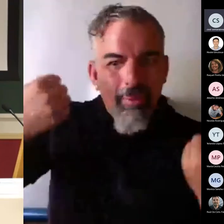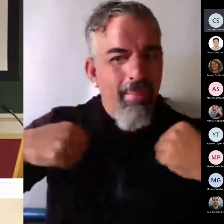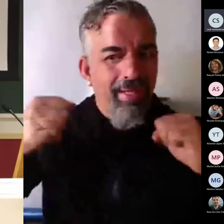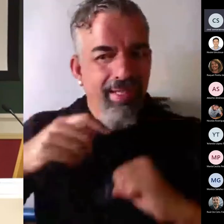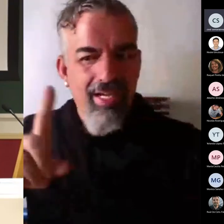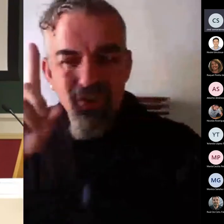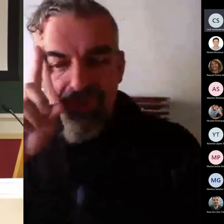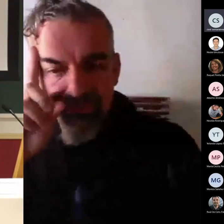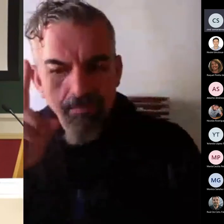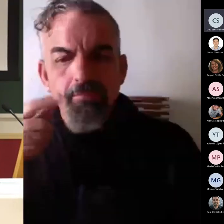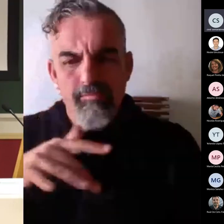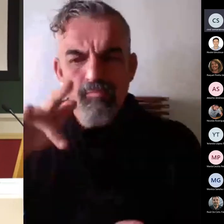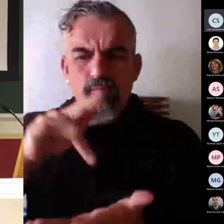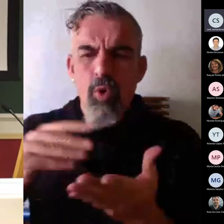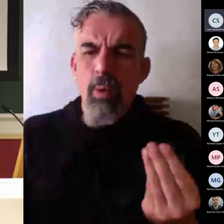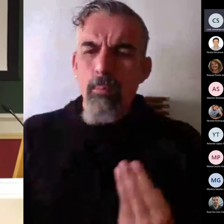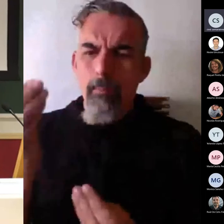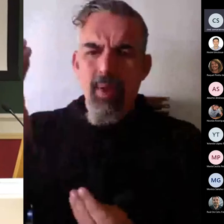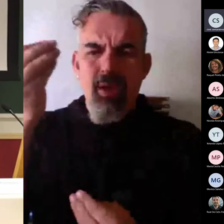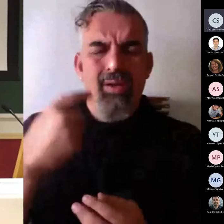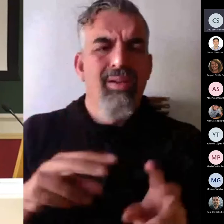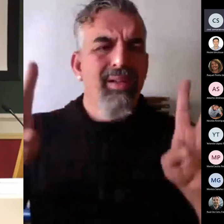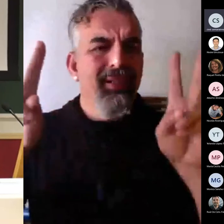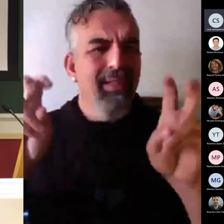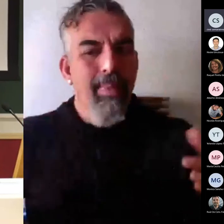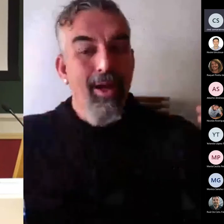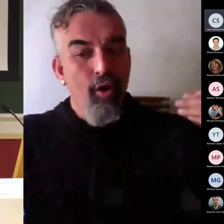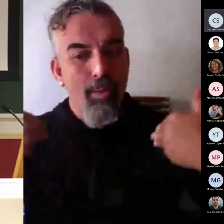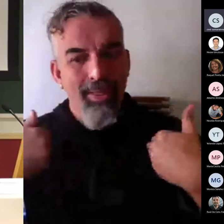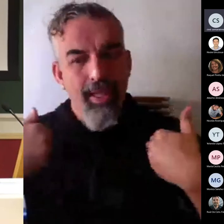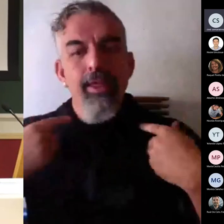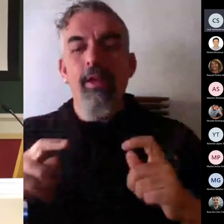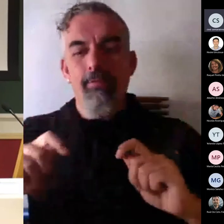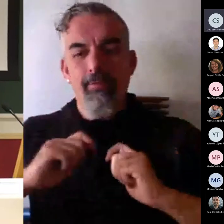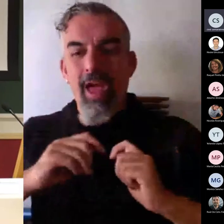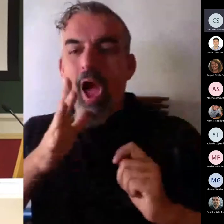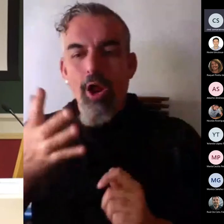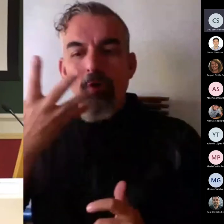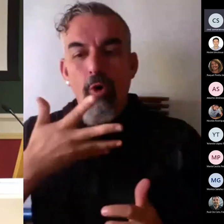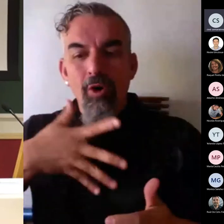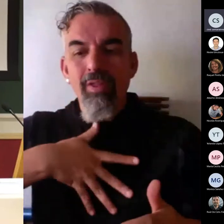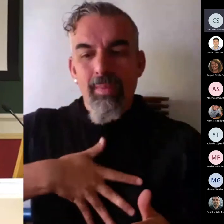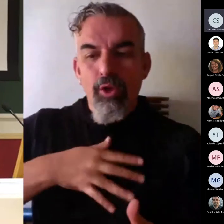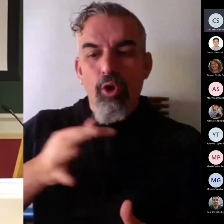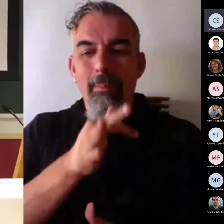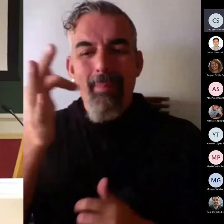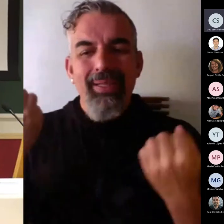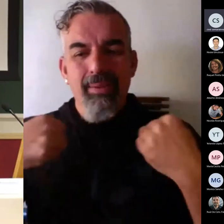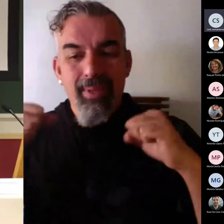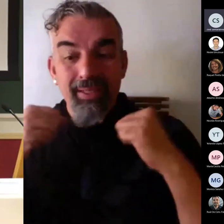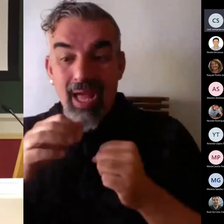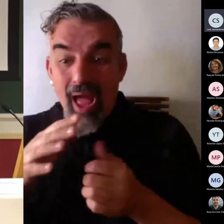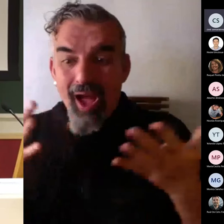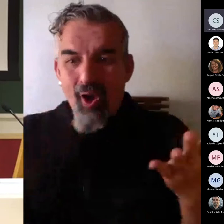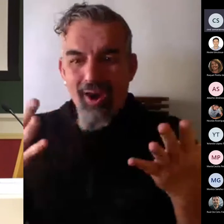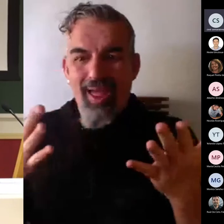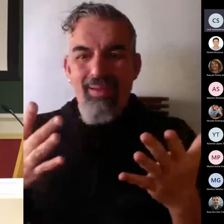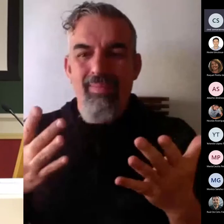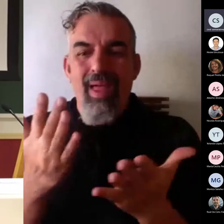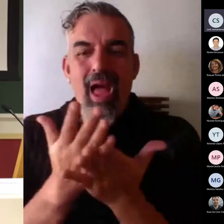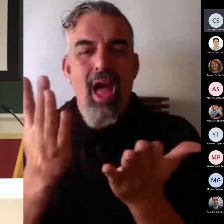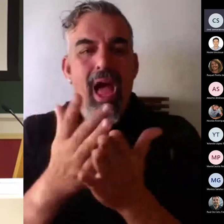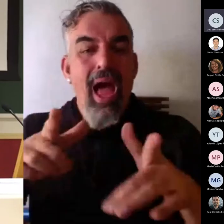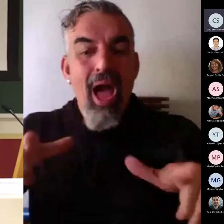la introducción del tema de las competencias. Hoy en día, en nuestras aulas, no se habla solo de